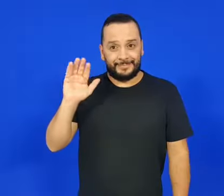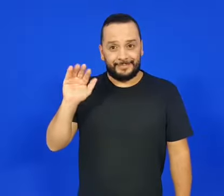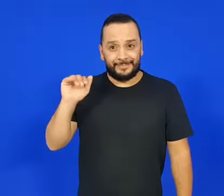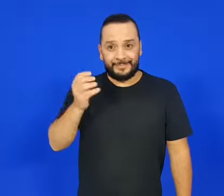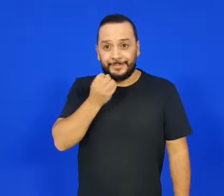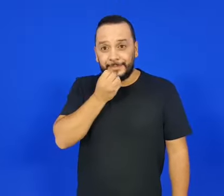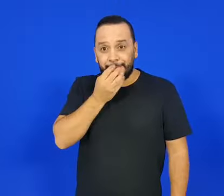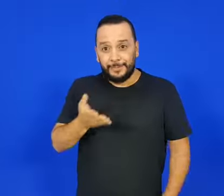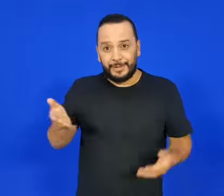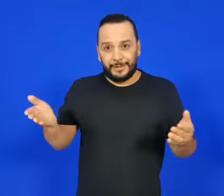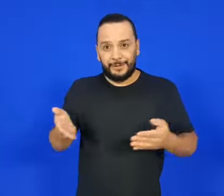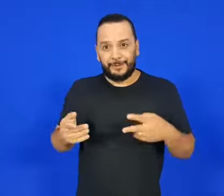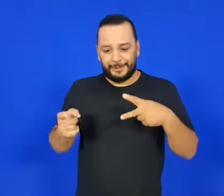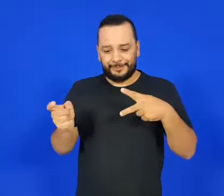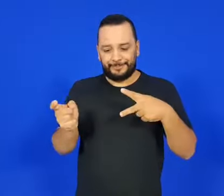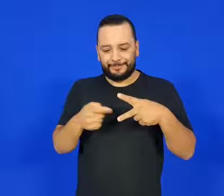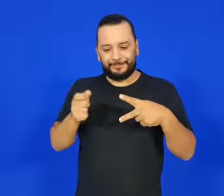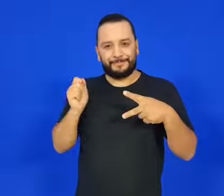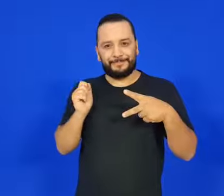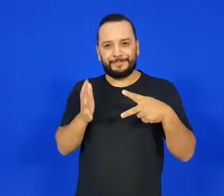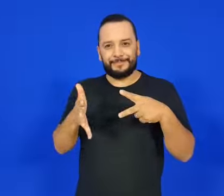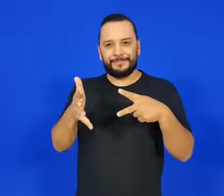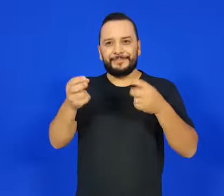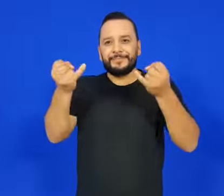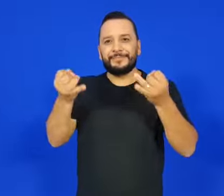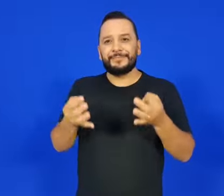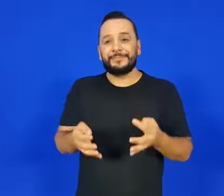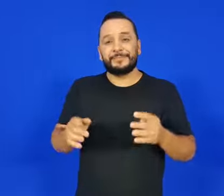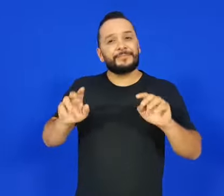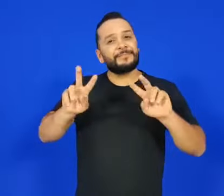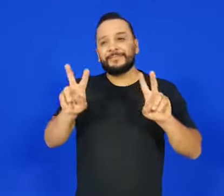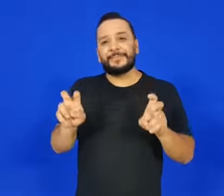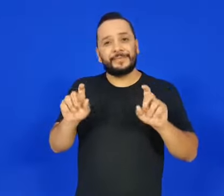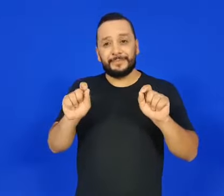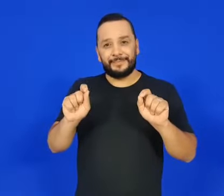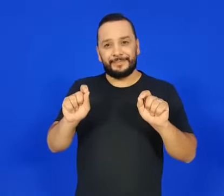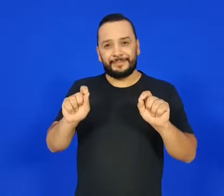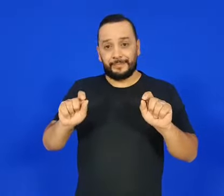Olá, pessoal, tudo bem? Hoje o Mão na Mídia vai apresentar o quê?